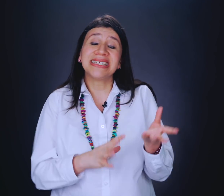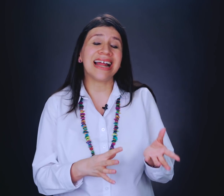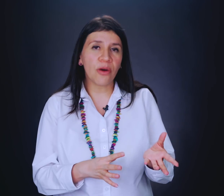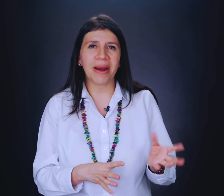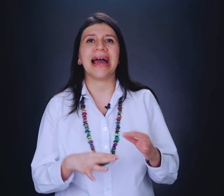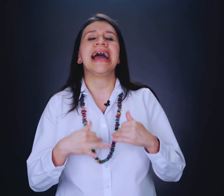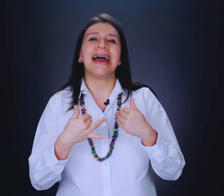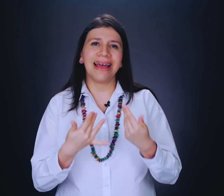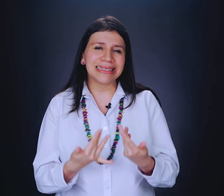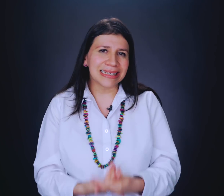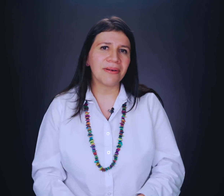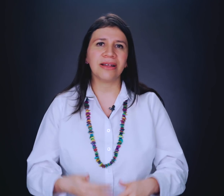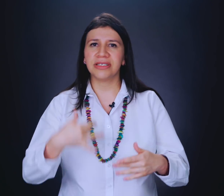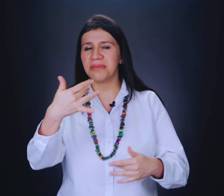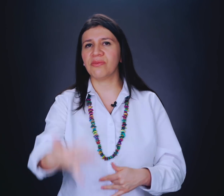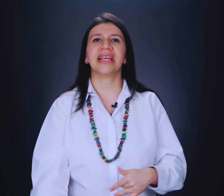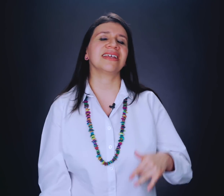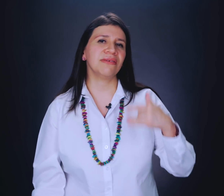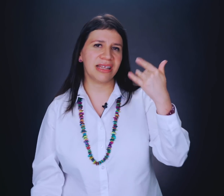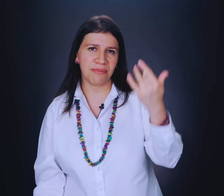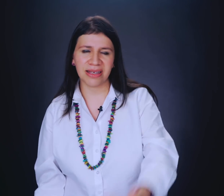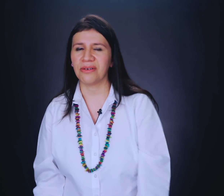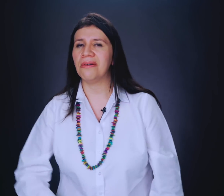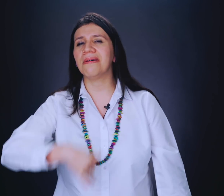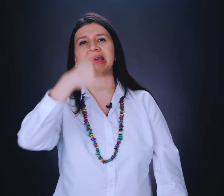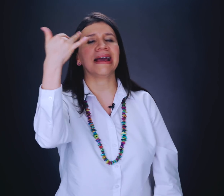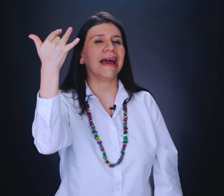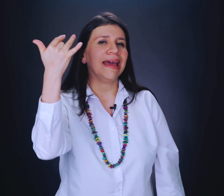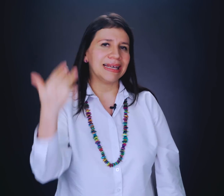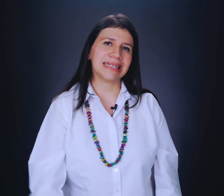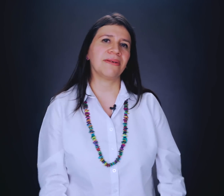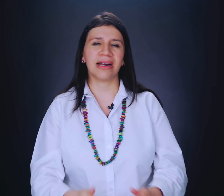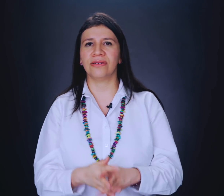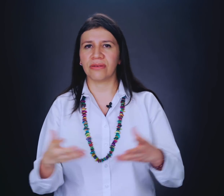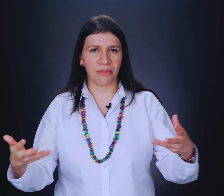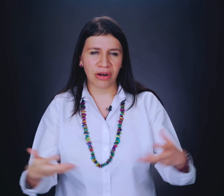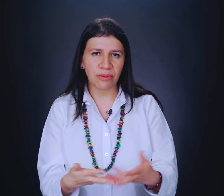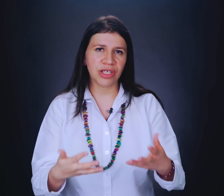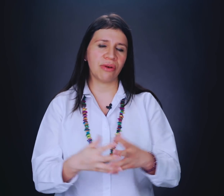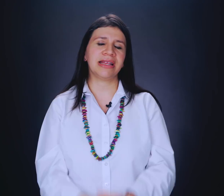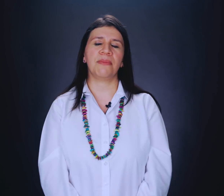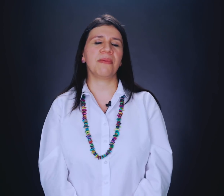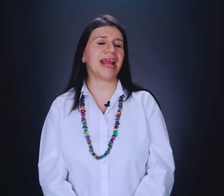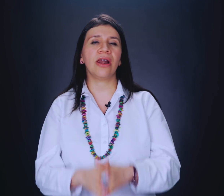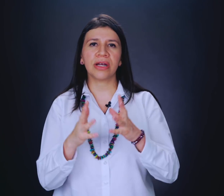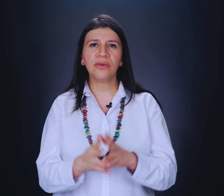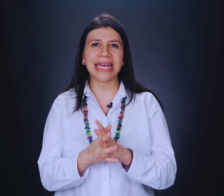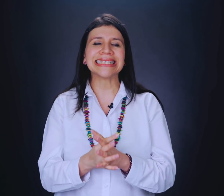a ser algo para, está trabajando en sí mismo, ya está yendo a terapia psicológica, está trabajando, a lo mejor estamos yendo a una terapia de pareja, lo que tú quieras.